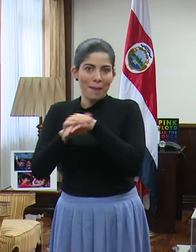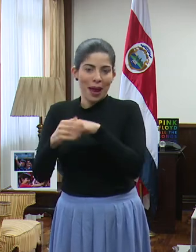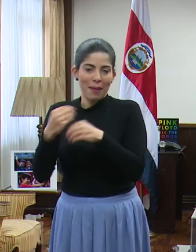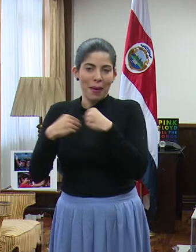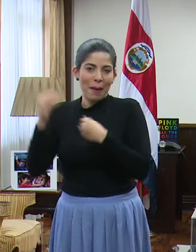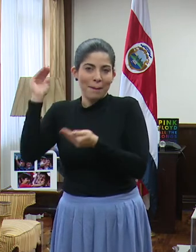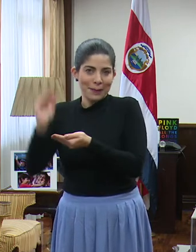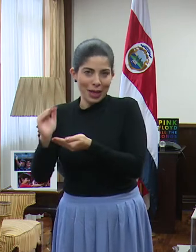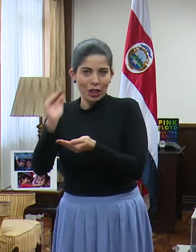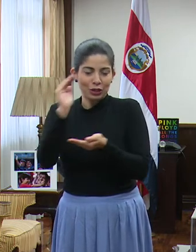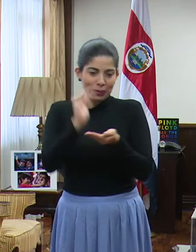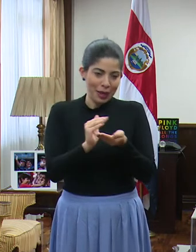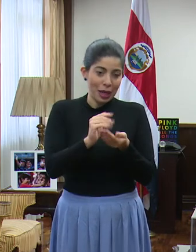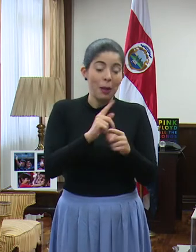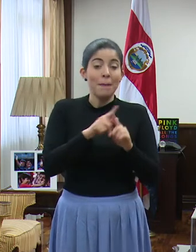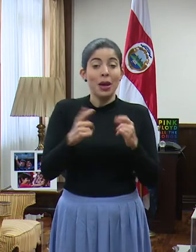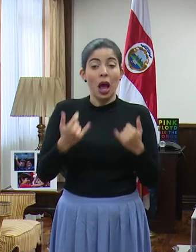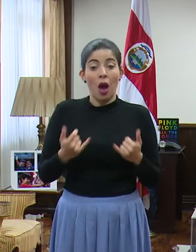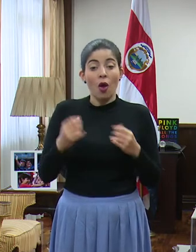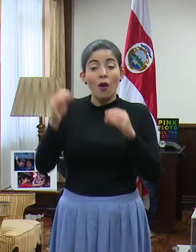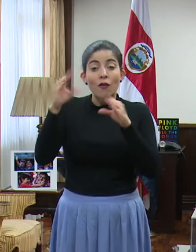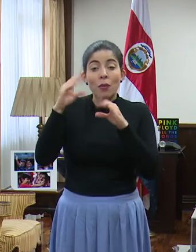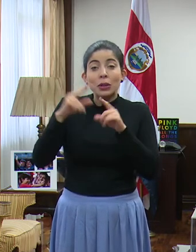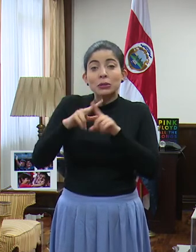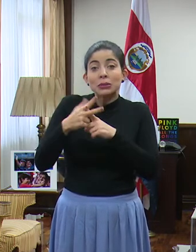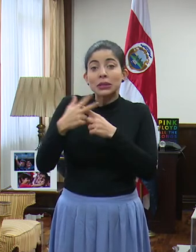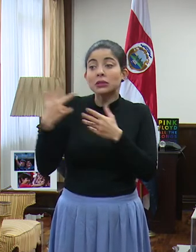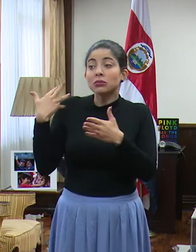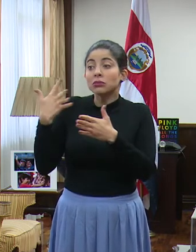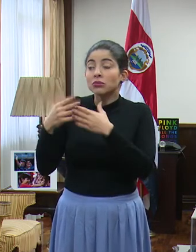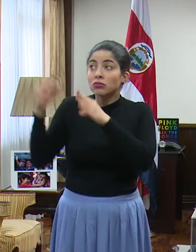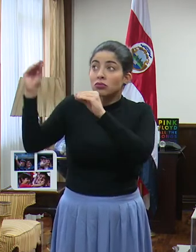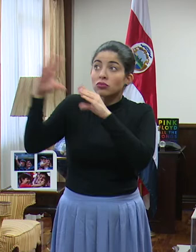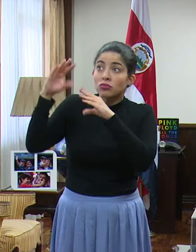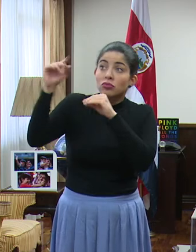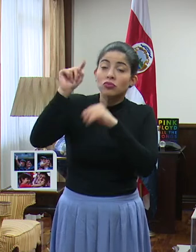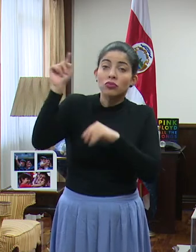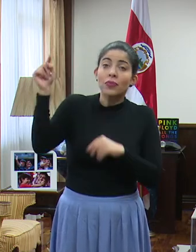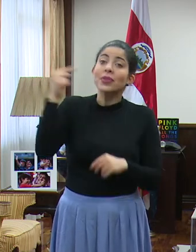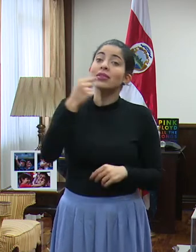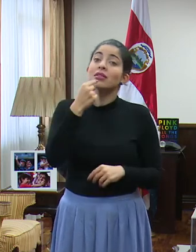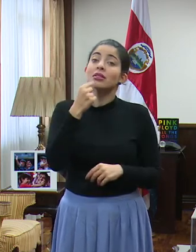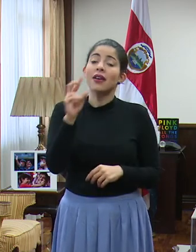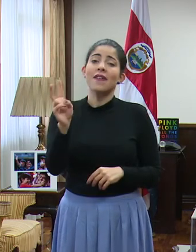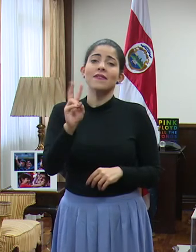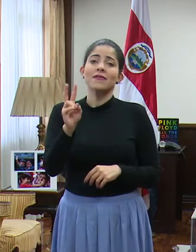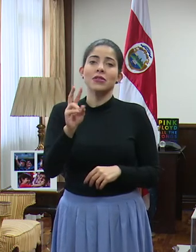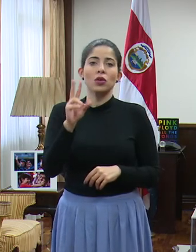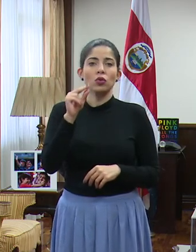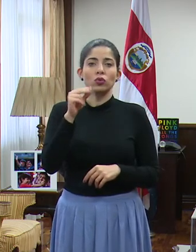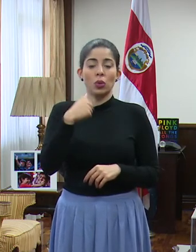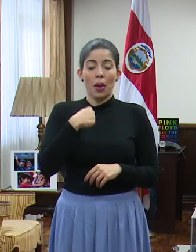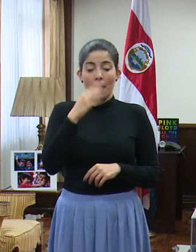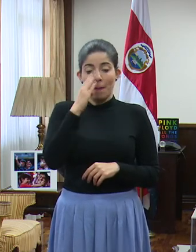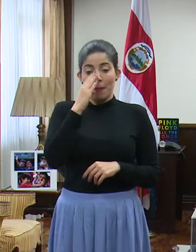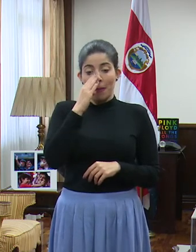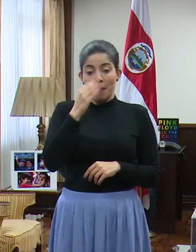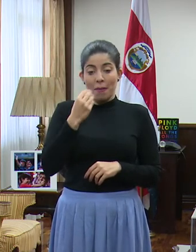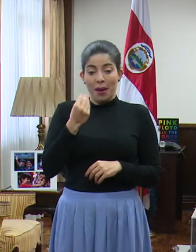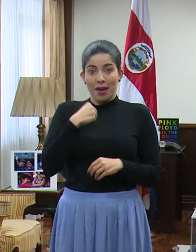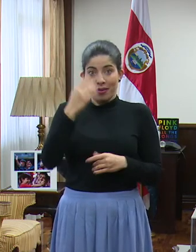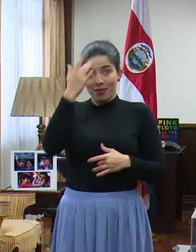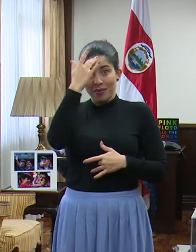lo menos los reportes preliminares claramente señalan que el virus no pasa de la madre que se ha